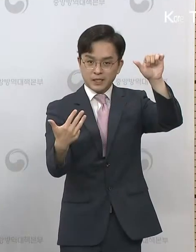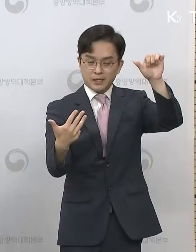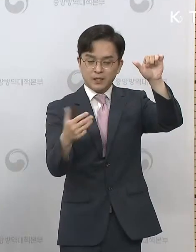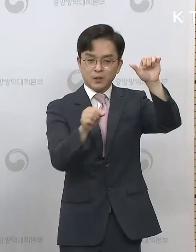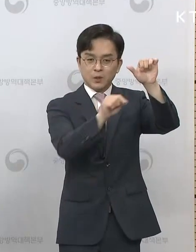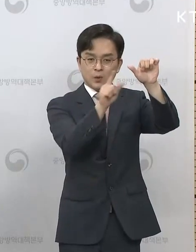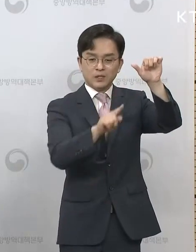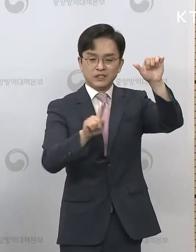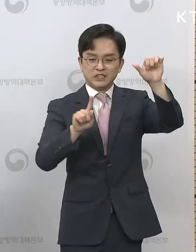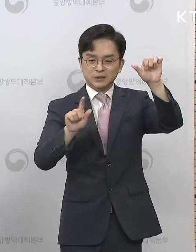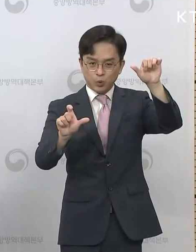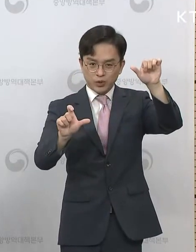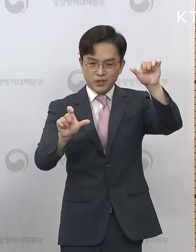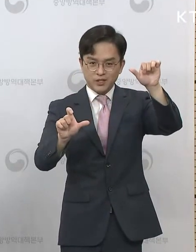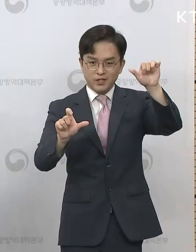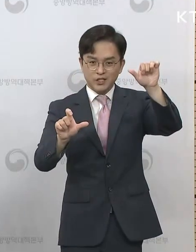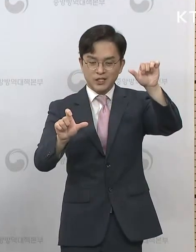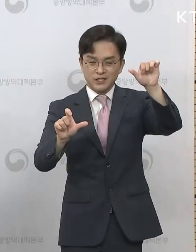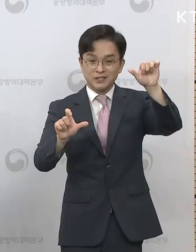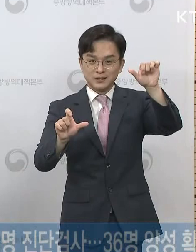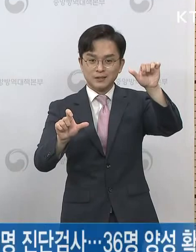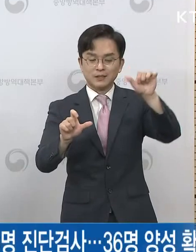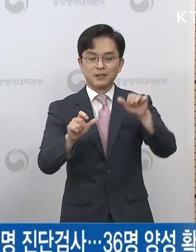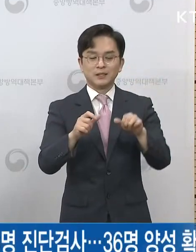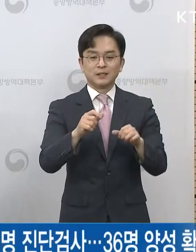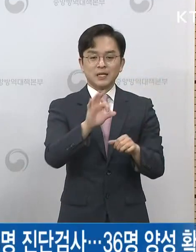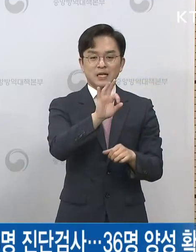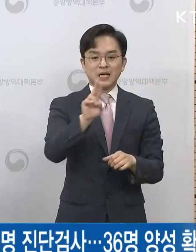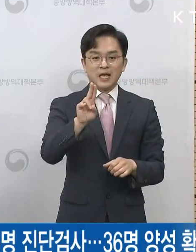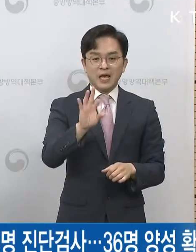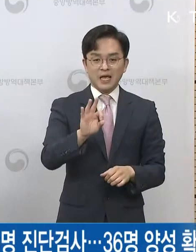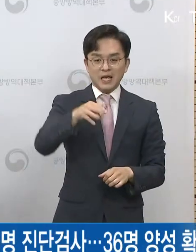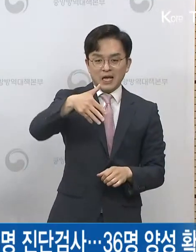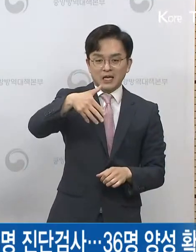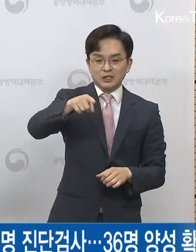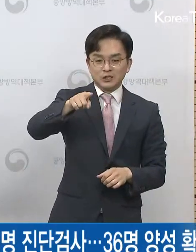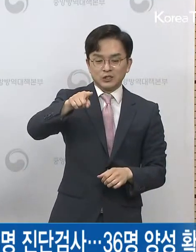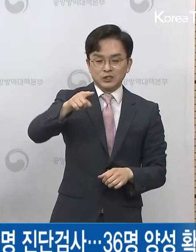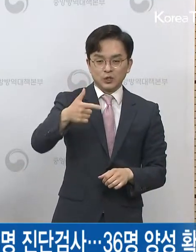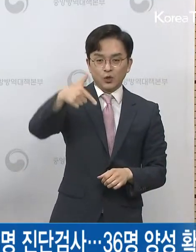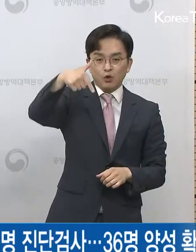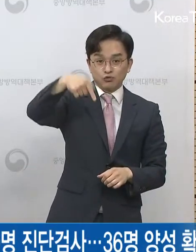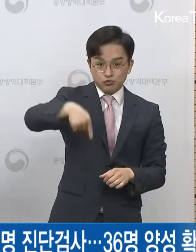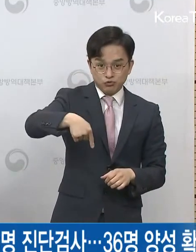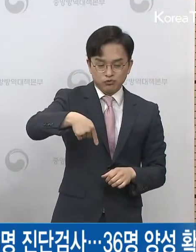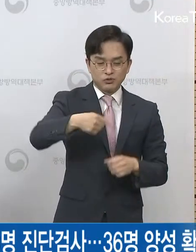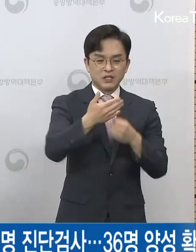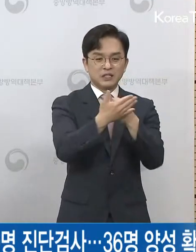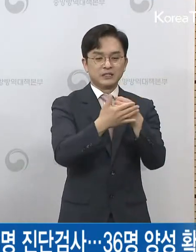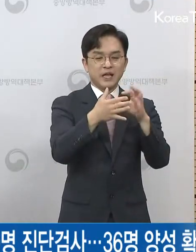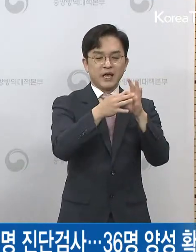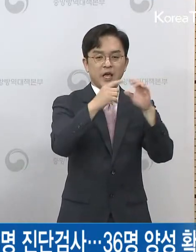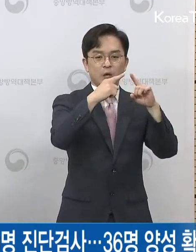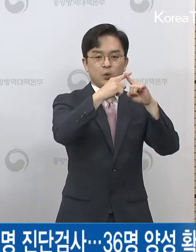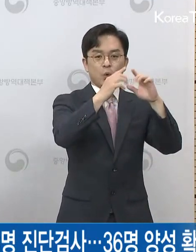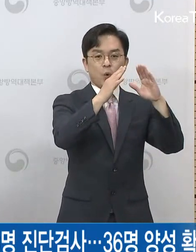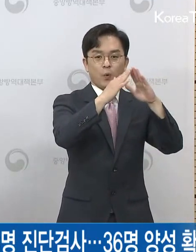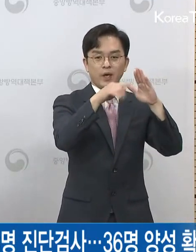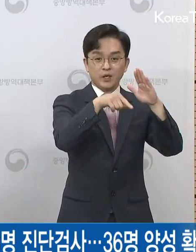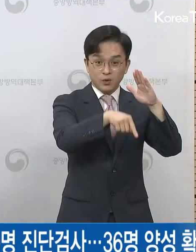5월 15일날 양천구 소재 은혜감리교회를 중심으로 해서 원어선경연구회에